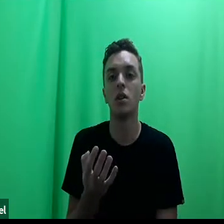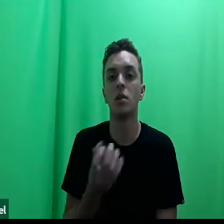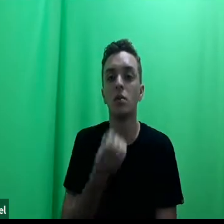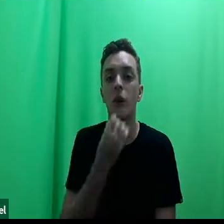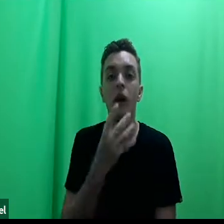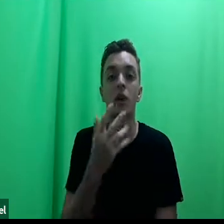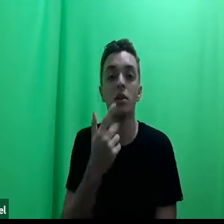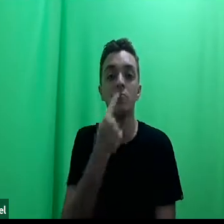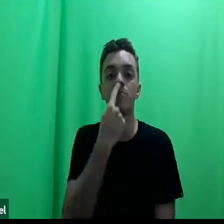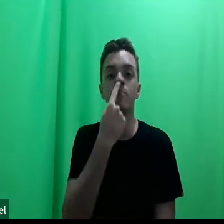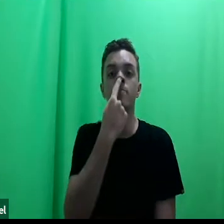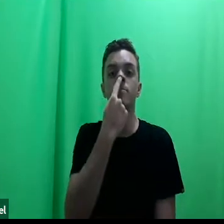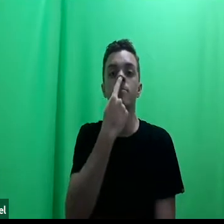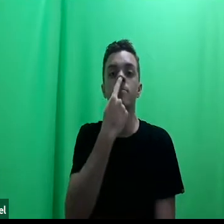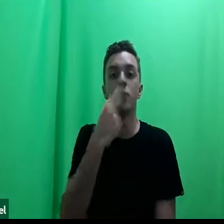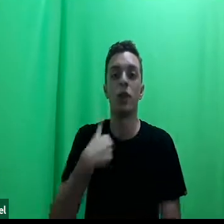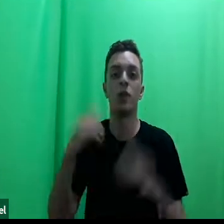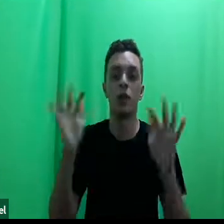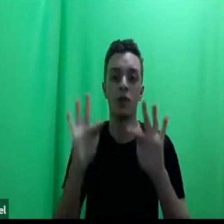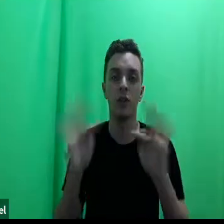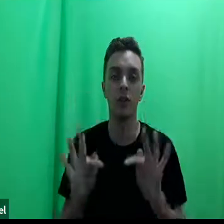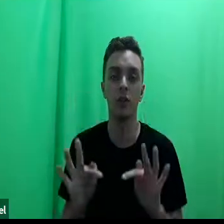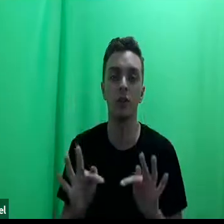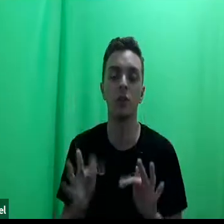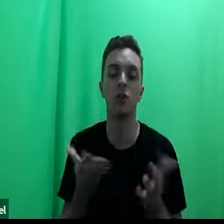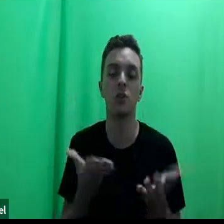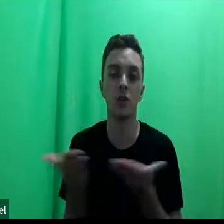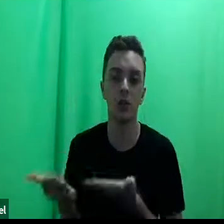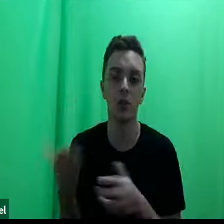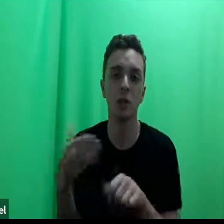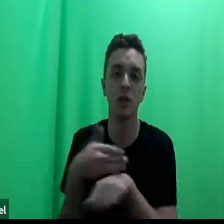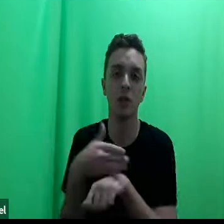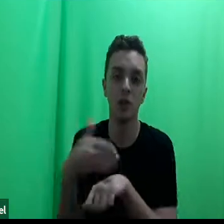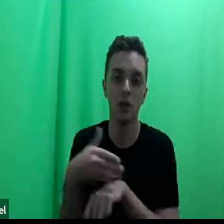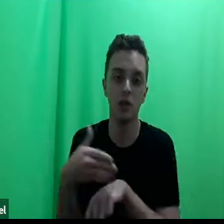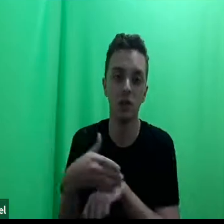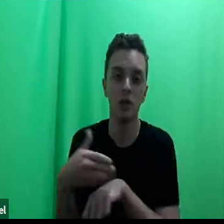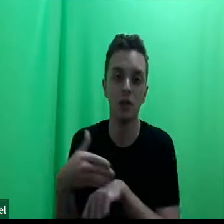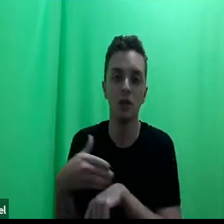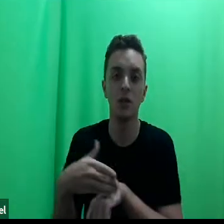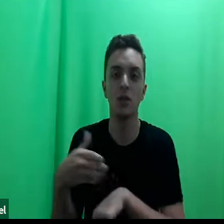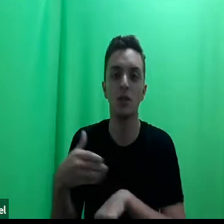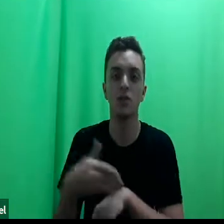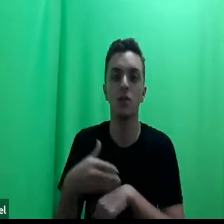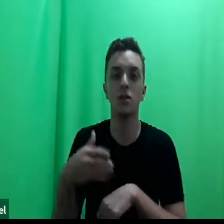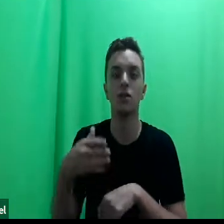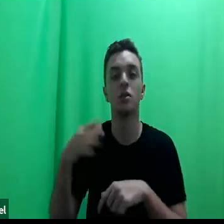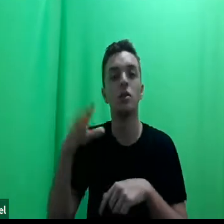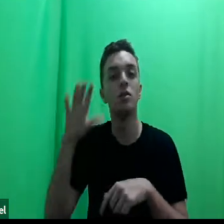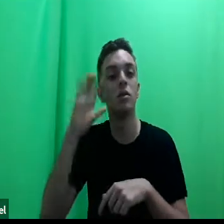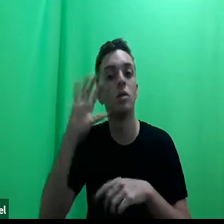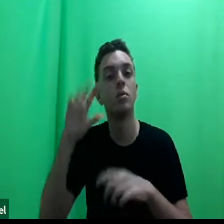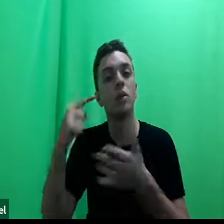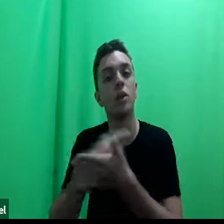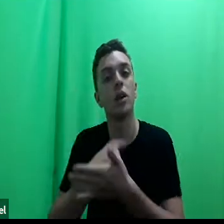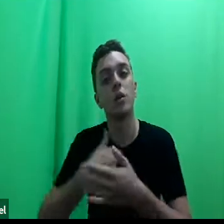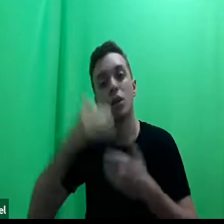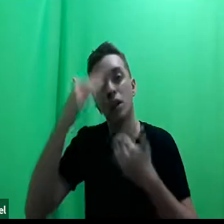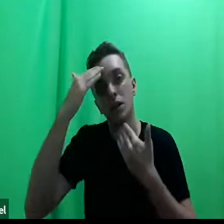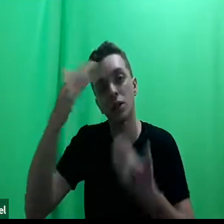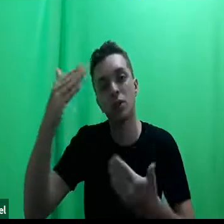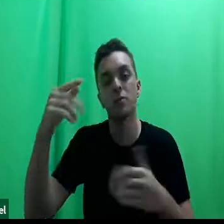inspirador. Eu fiquei muito feliz com o convite de poder participar, ouvir as perguntas, agradeço pela